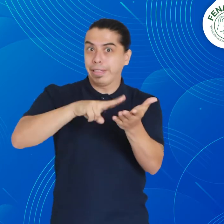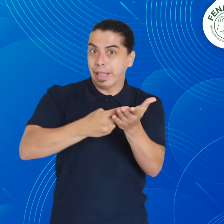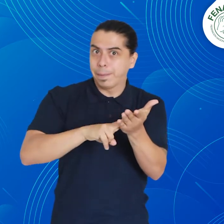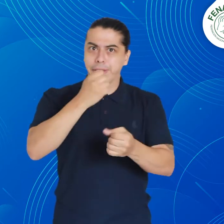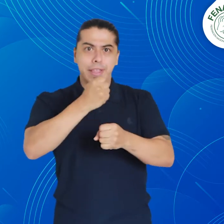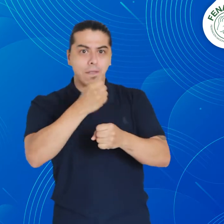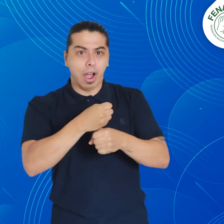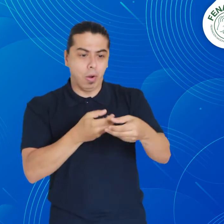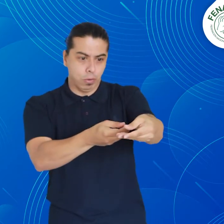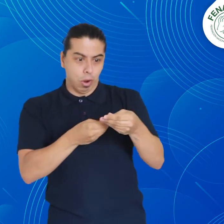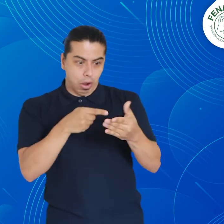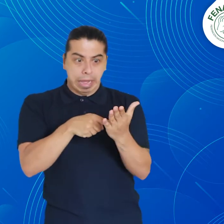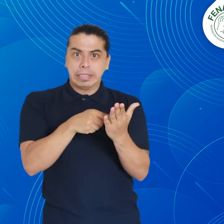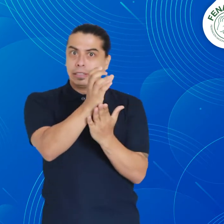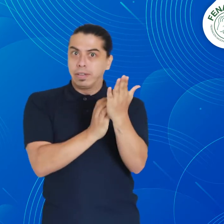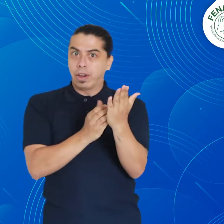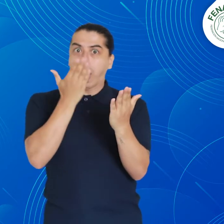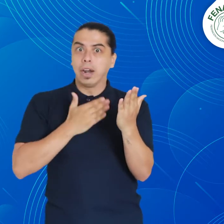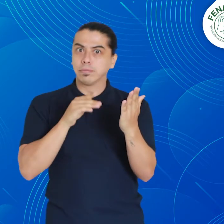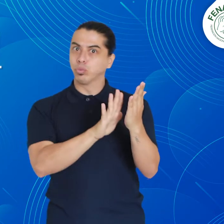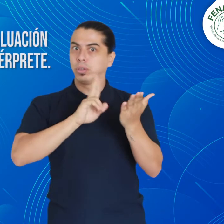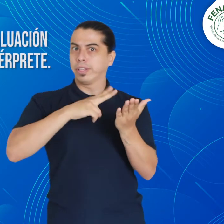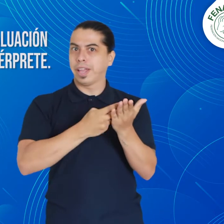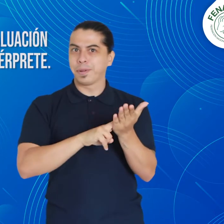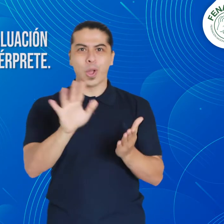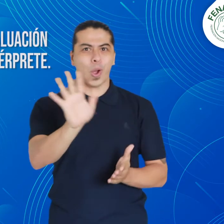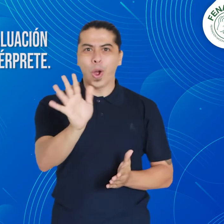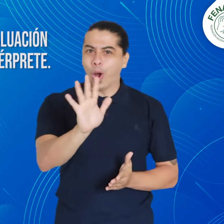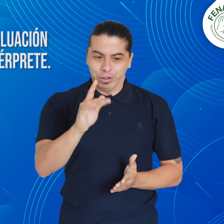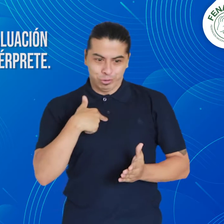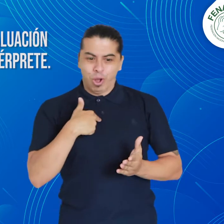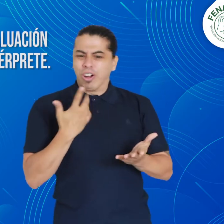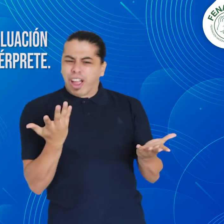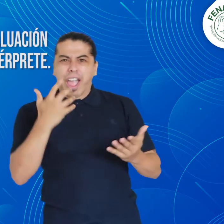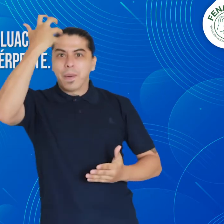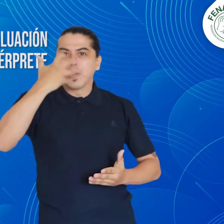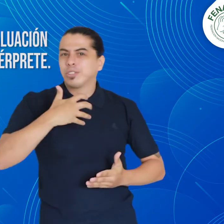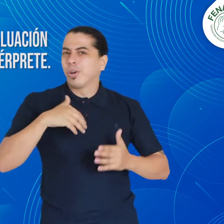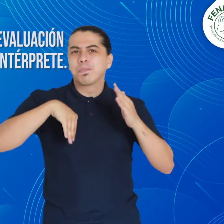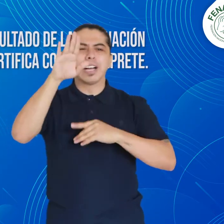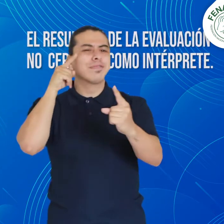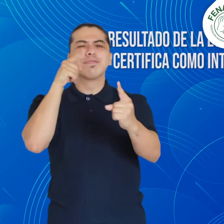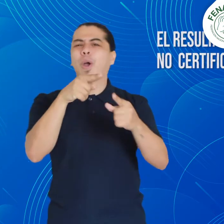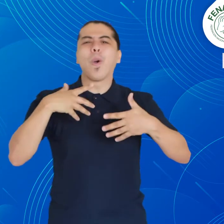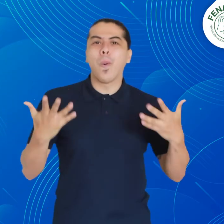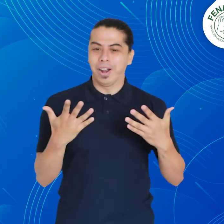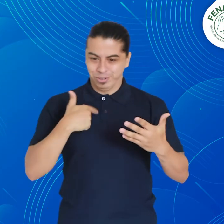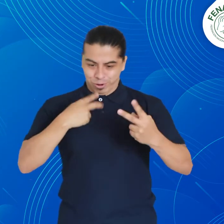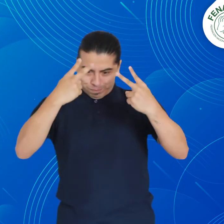intérprete, pues allí se ha evaluado tu capacidad en la lengua de señas para comunicarte con las personas sordas y tener una noción del nivel